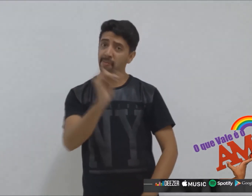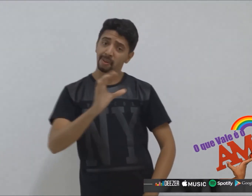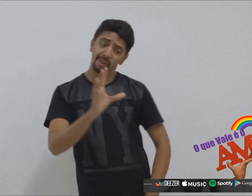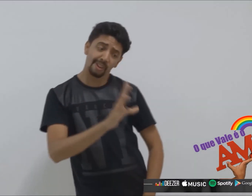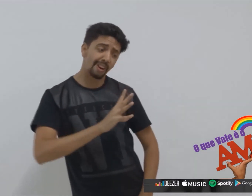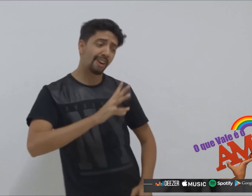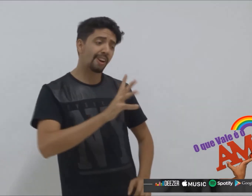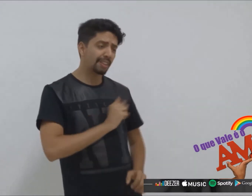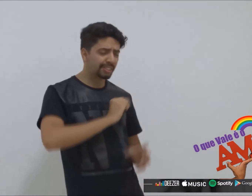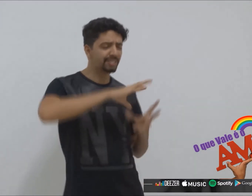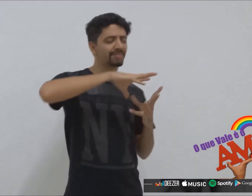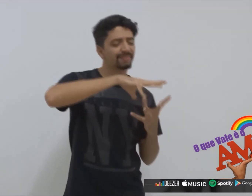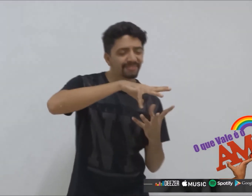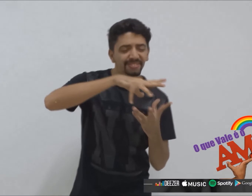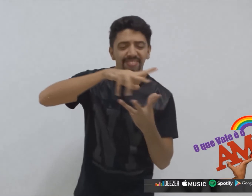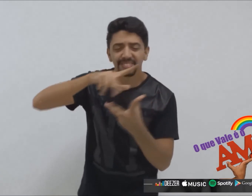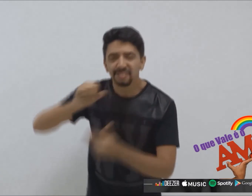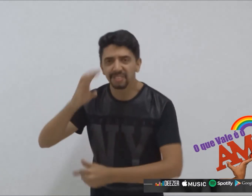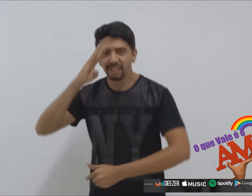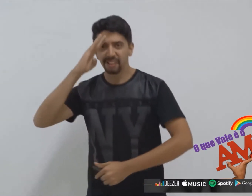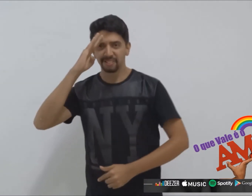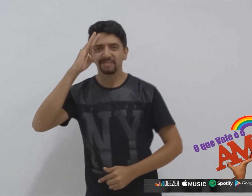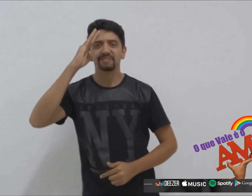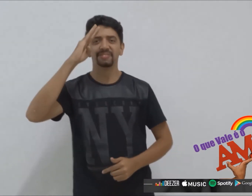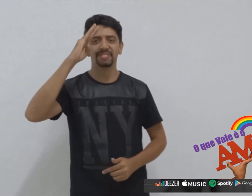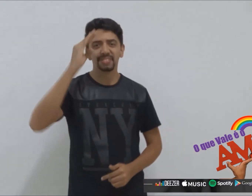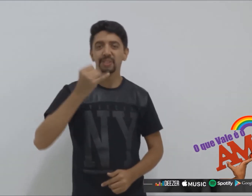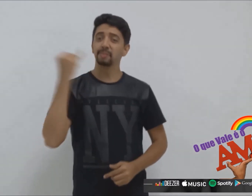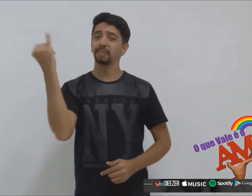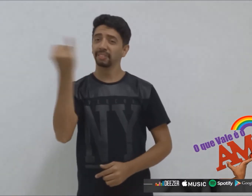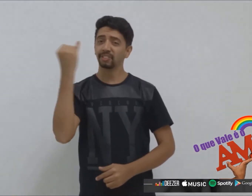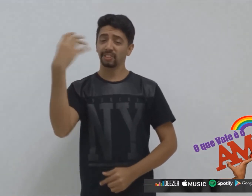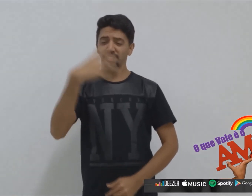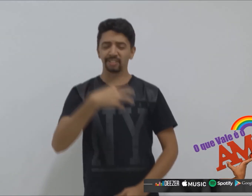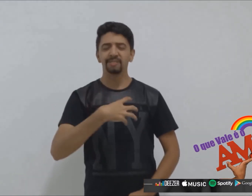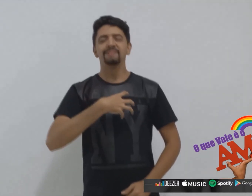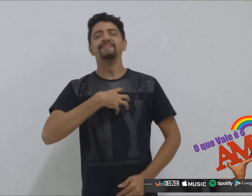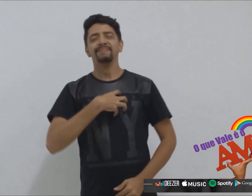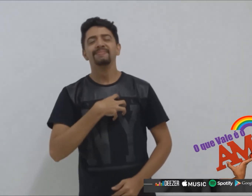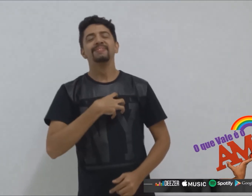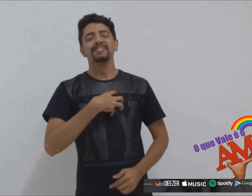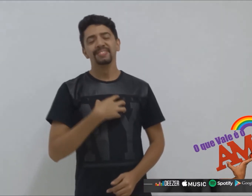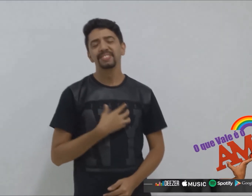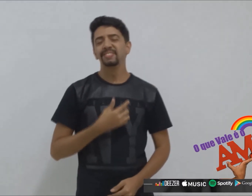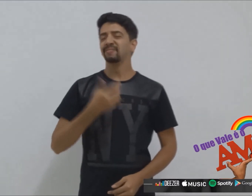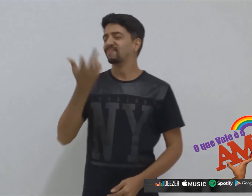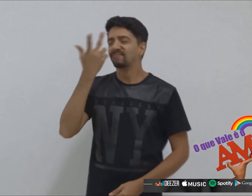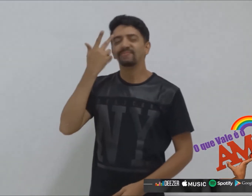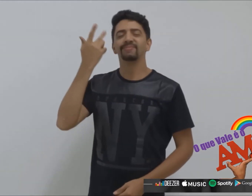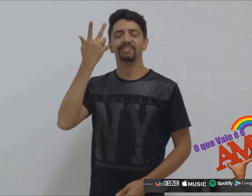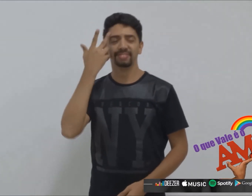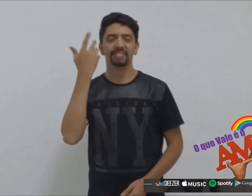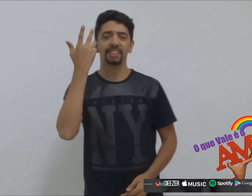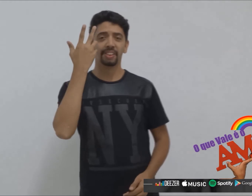amor, que é regra universal O que importa é sentimento, veja como isso é normal